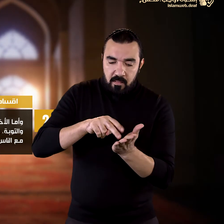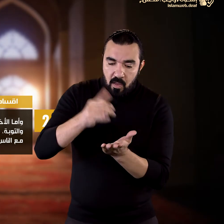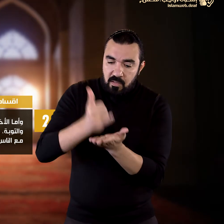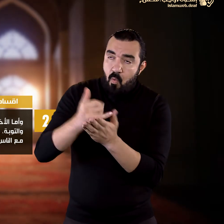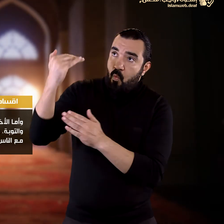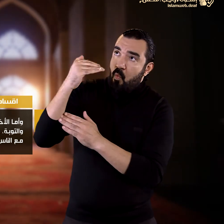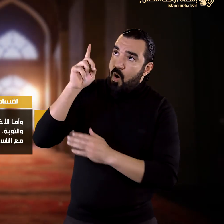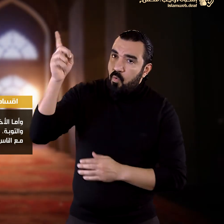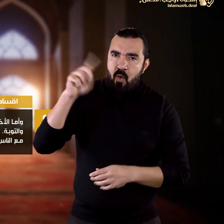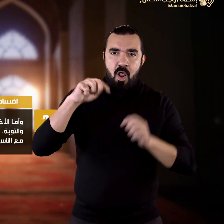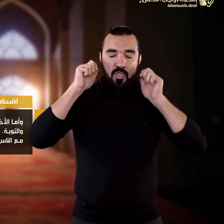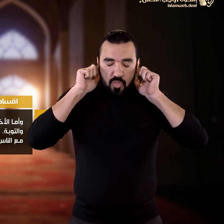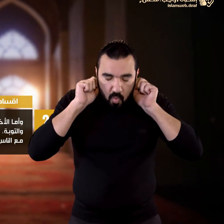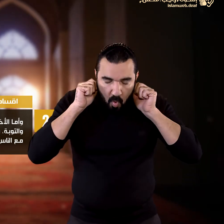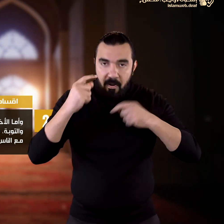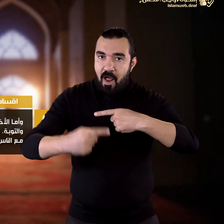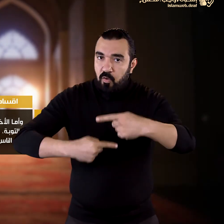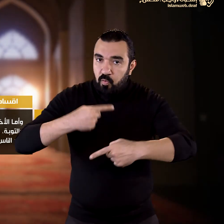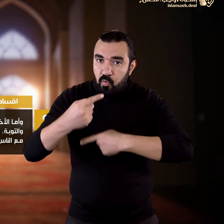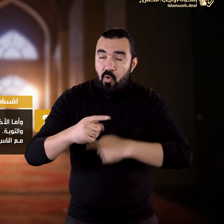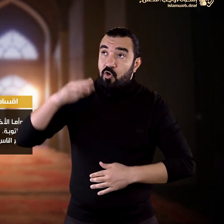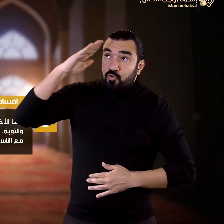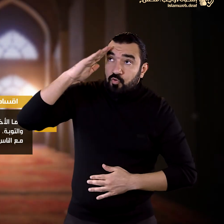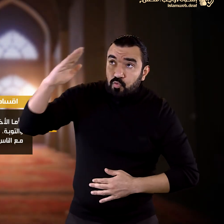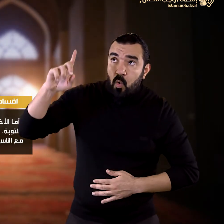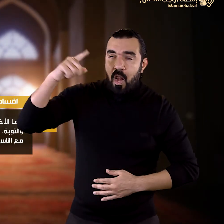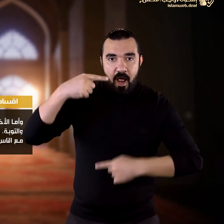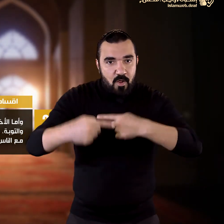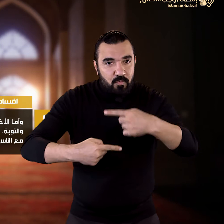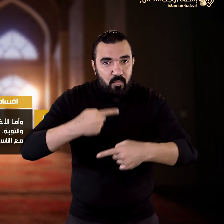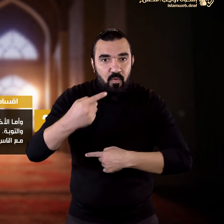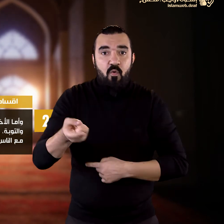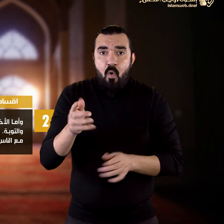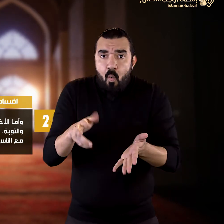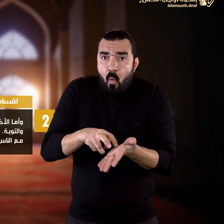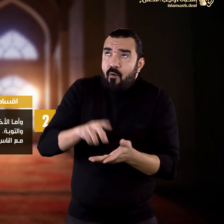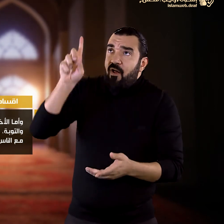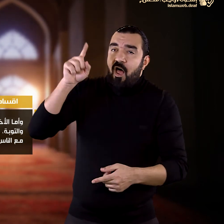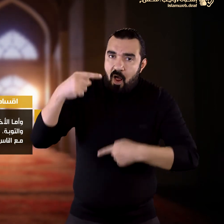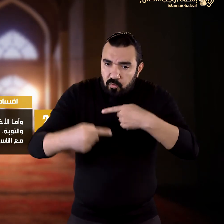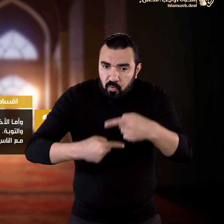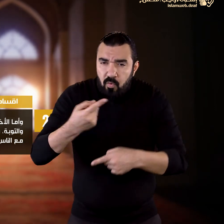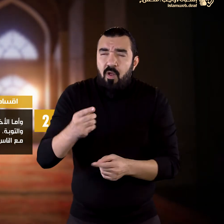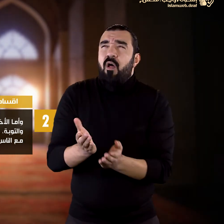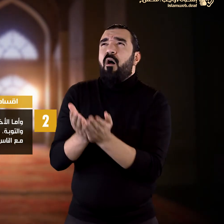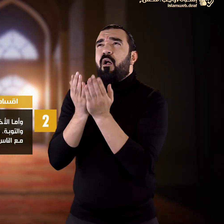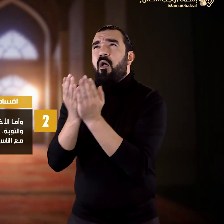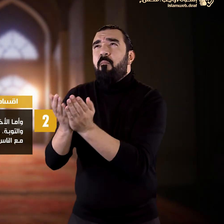والتوكل والتوبة والشكر والخوف